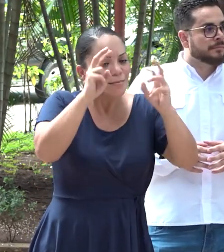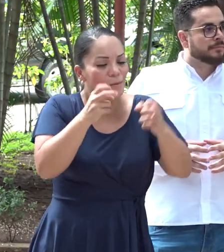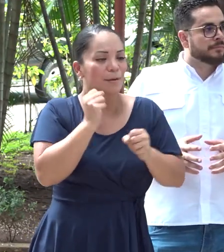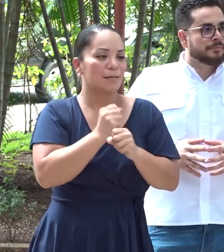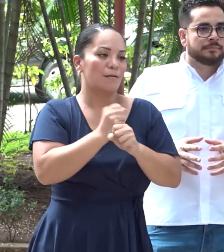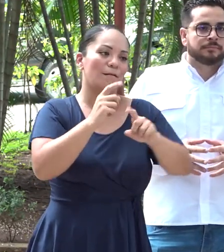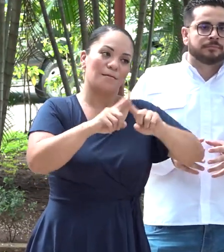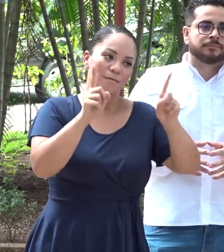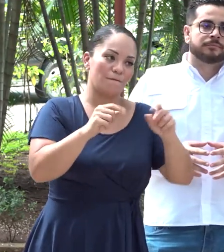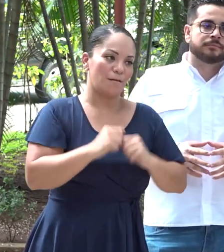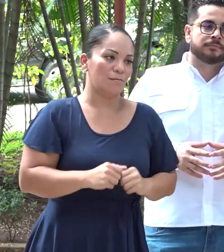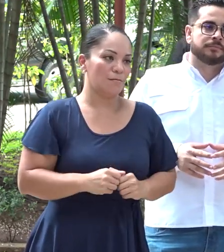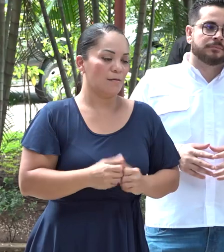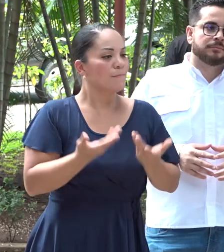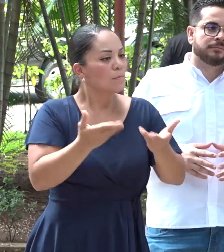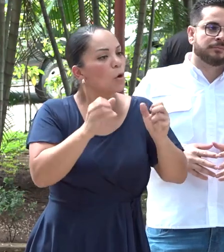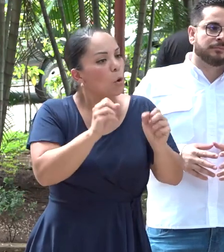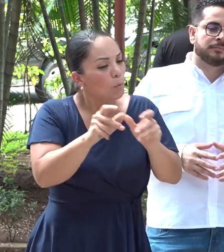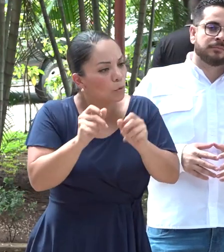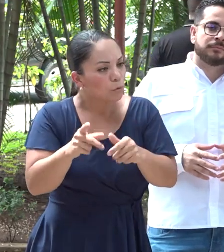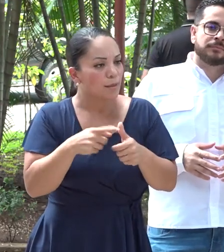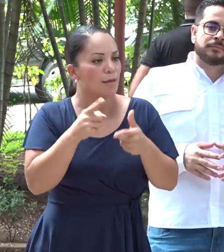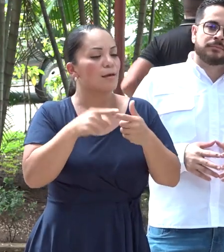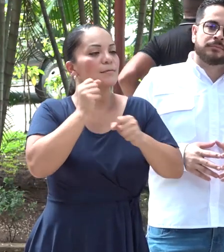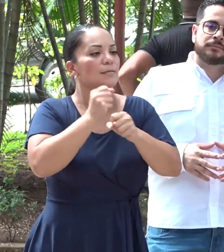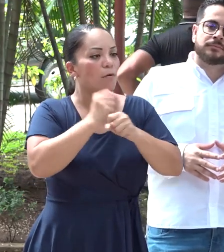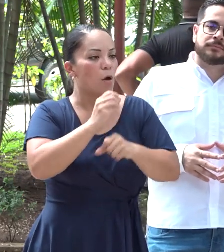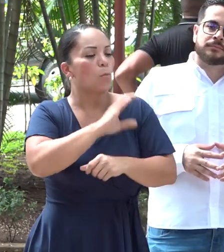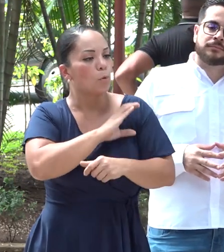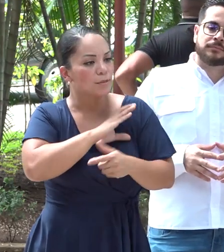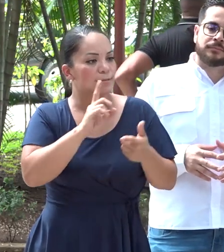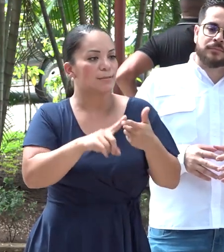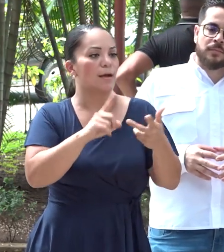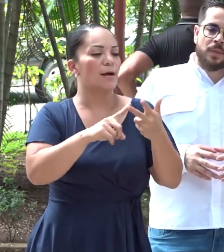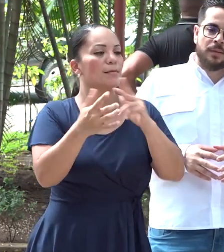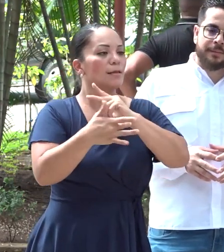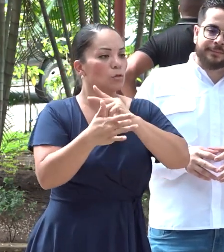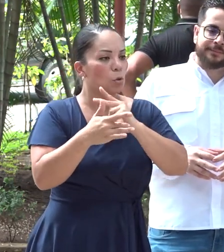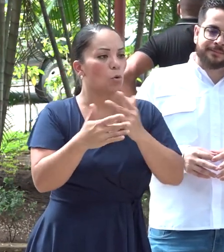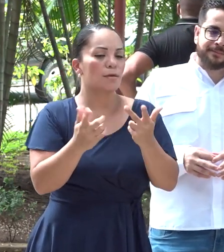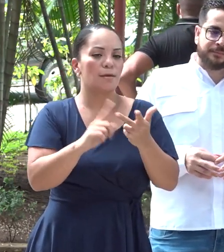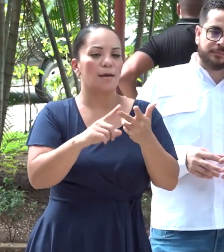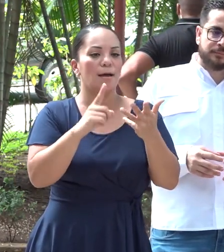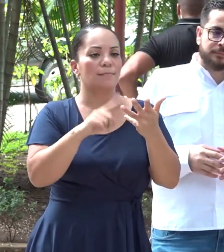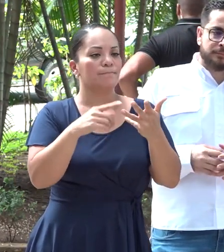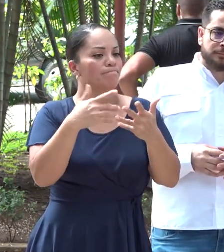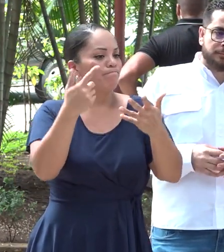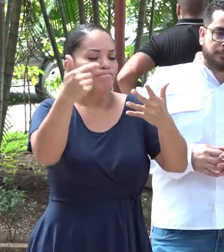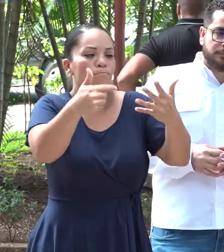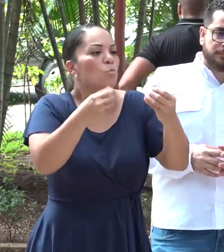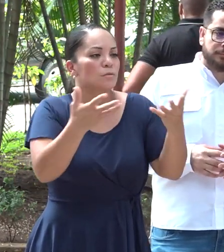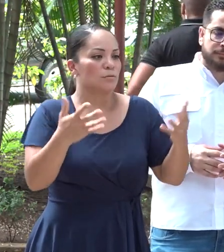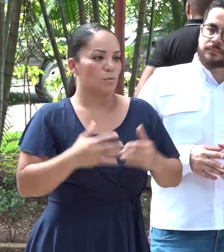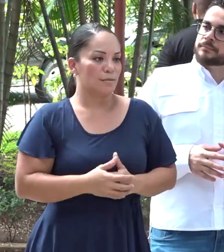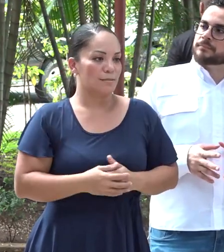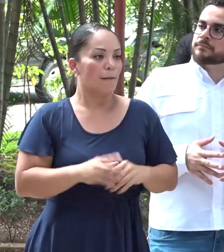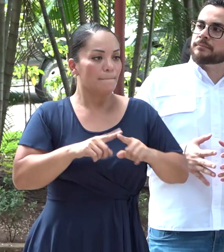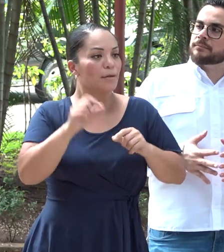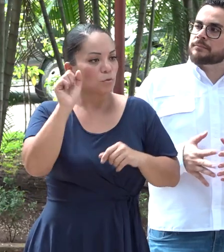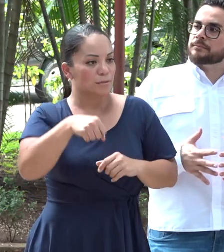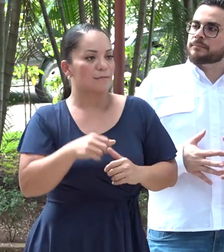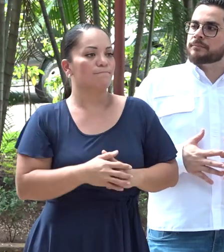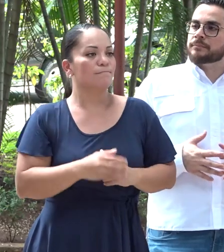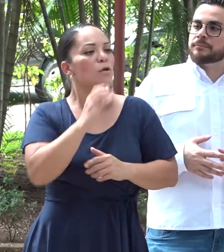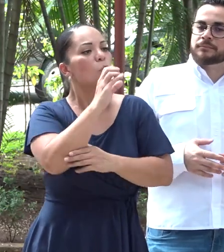diferente. Oportunidades, trabajo policial, tecnología, etcétera. Pero sí,